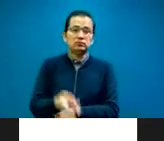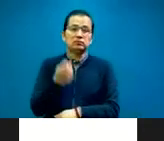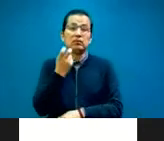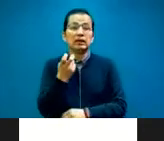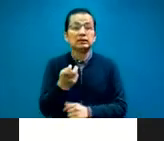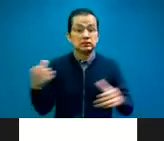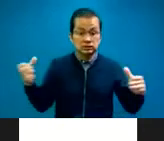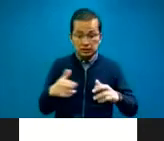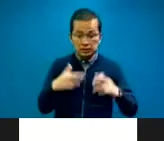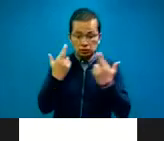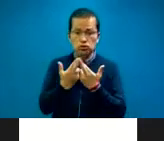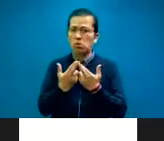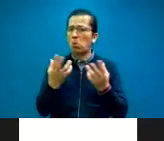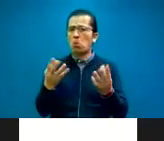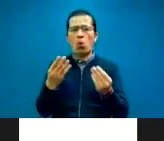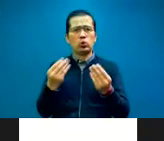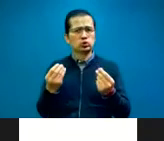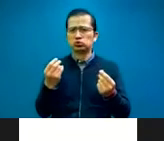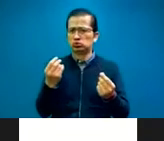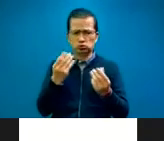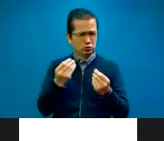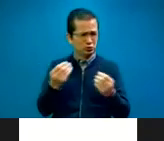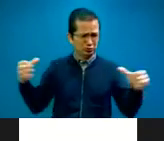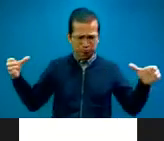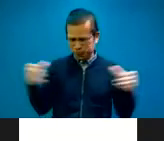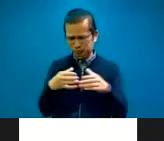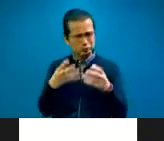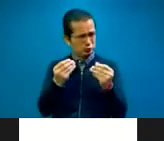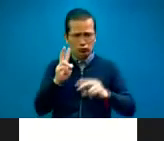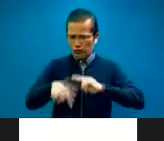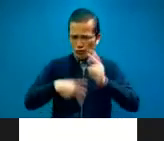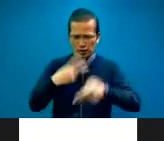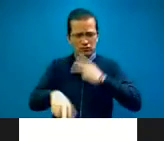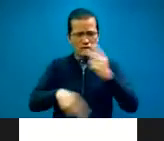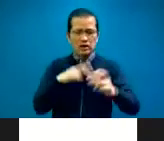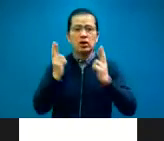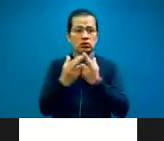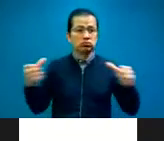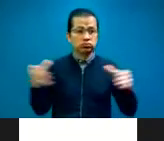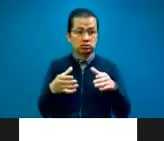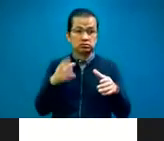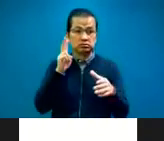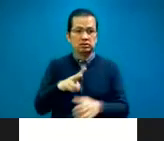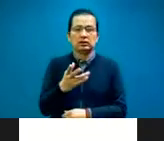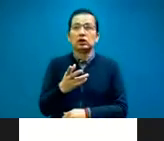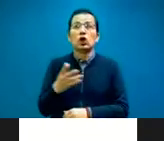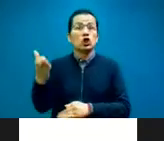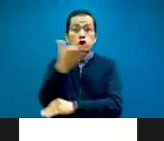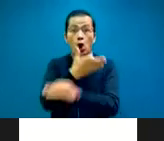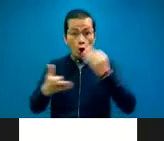acudieron muchísimos, no estábamos preparados para esa respuesta y, bueno, no pudieron acceder todos, recuerdo también eso muy bien.